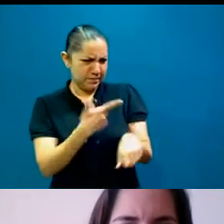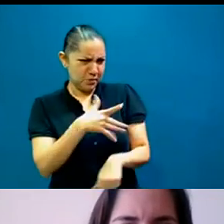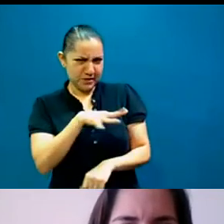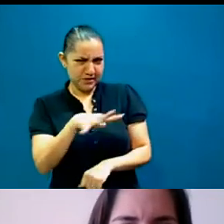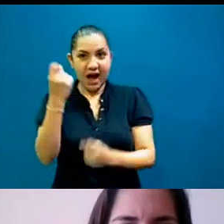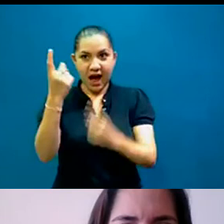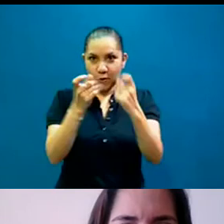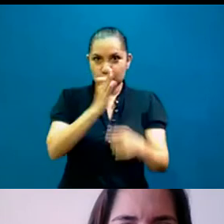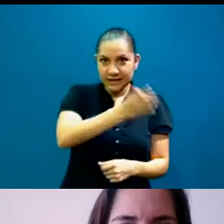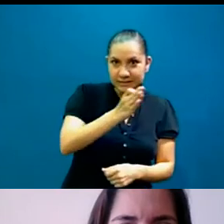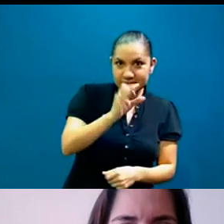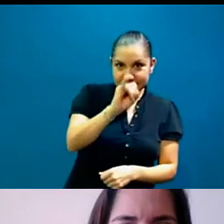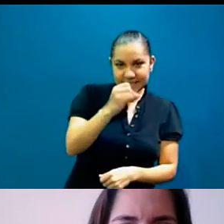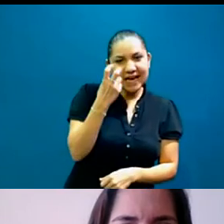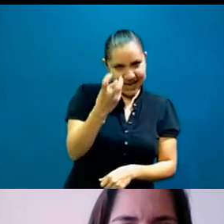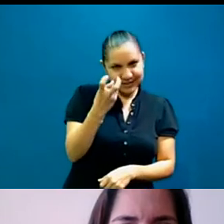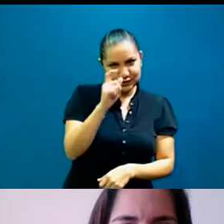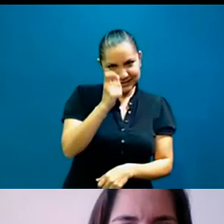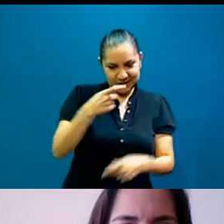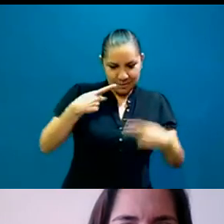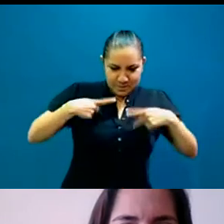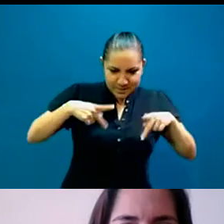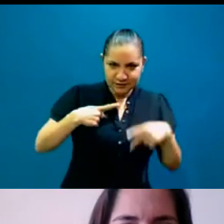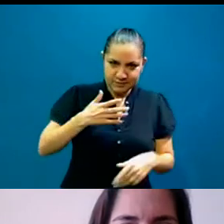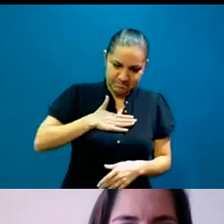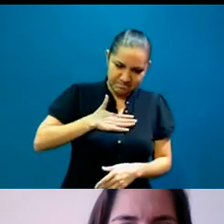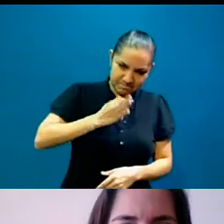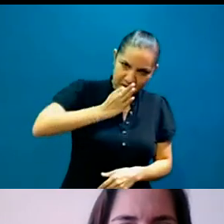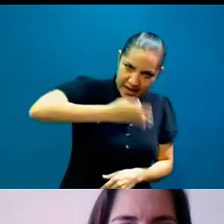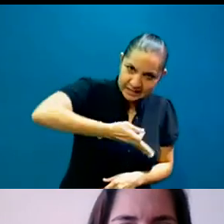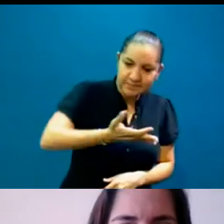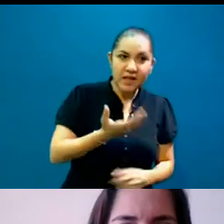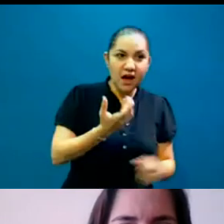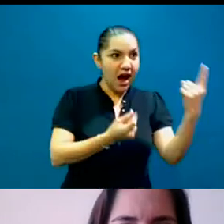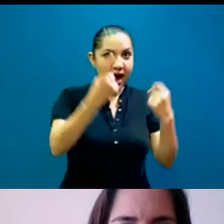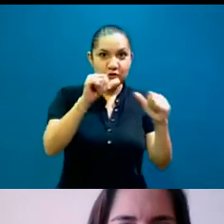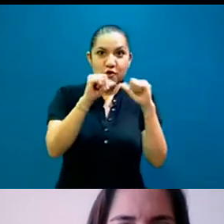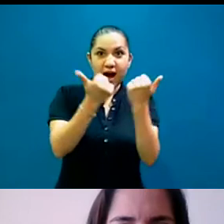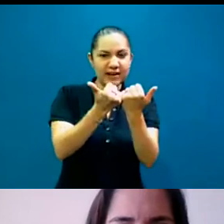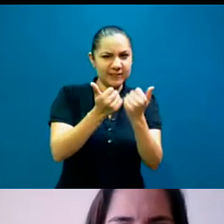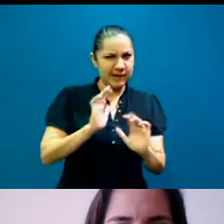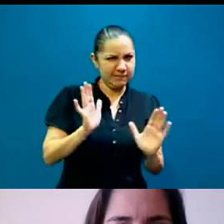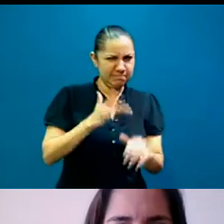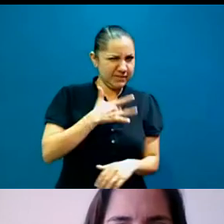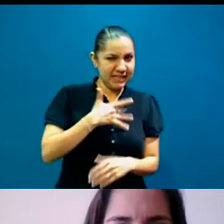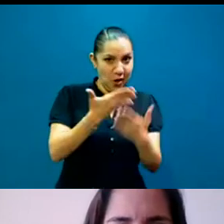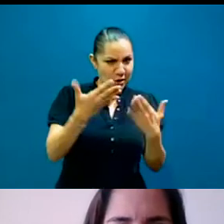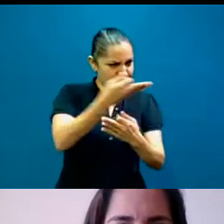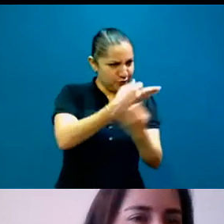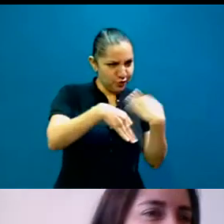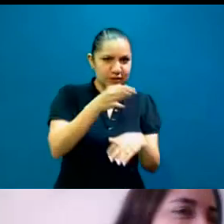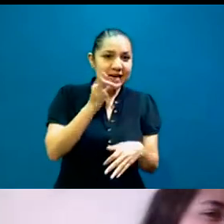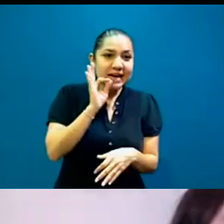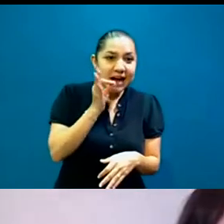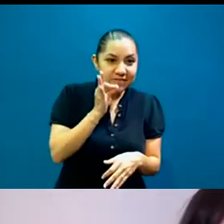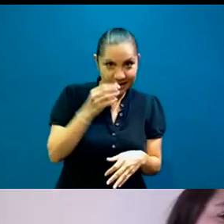realmente, habla más de su calidad como personas y como asociaciones y su deseo de que los conozcan. Entonces, todos con el café, por favor, diciendo salud,